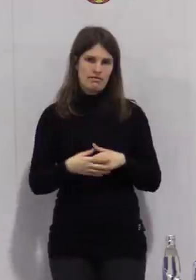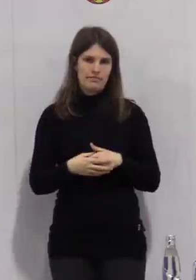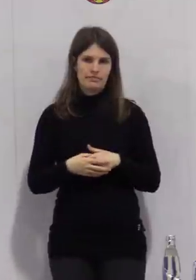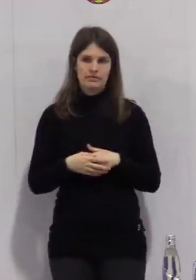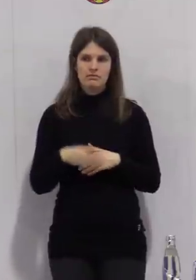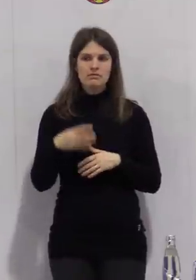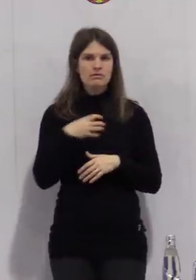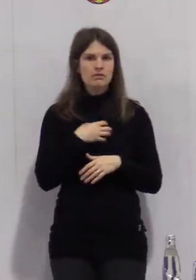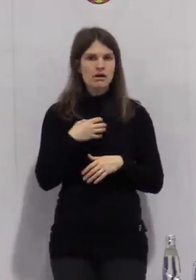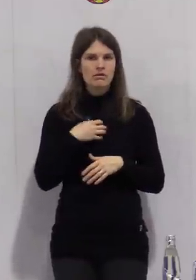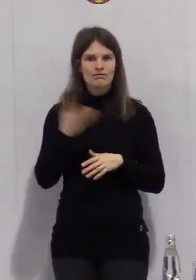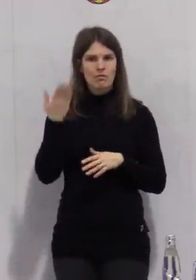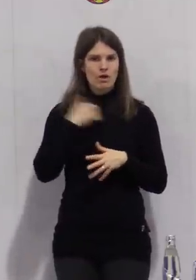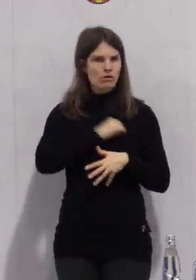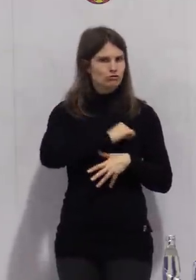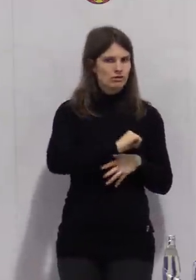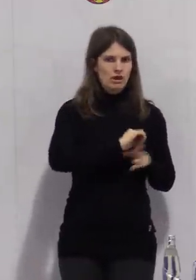sich auch